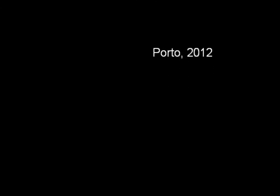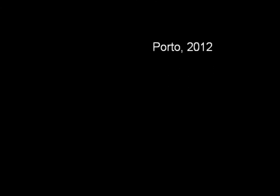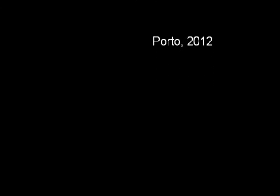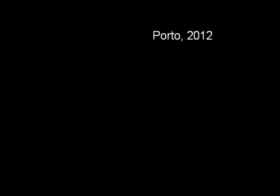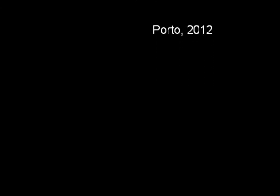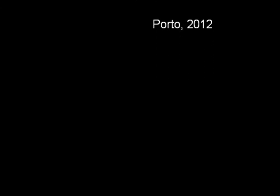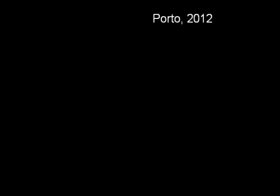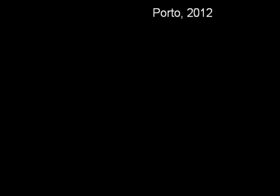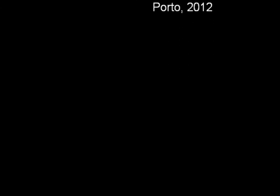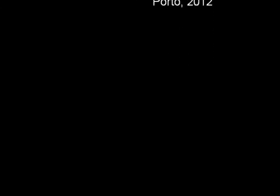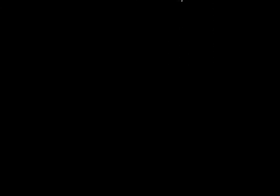Direito à opinião e de expressão Obrigado.